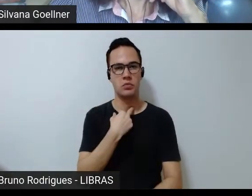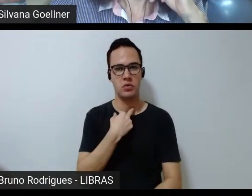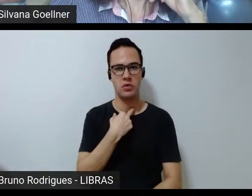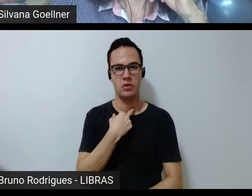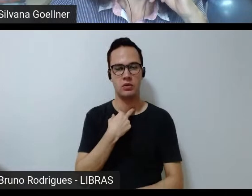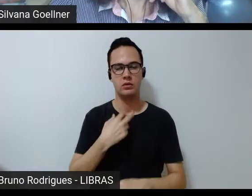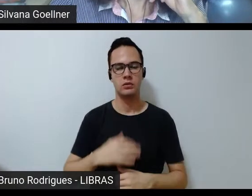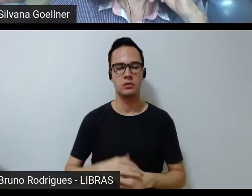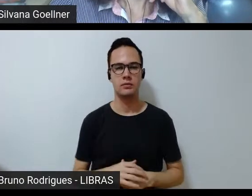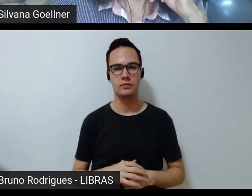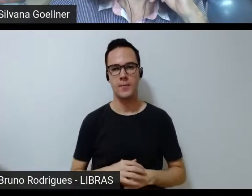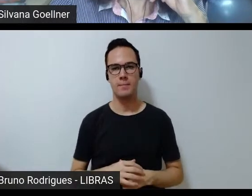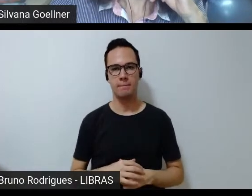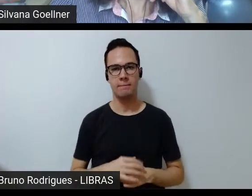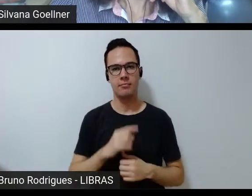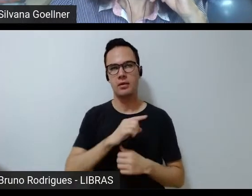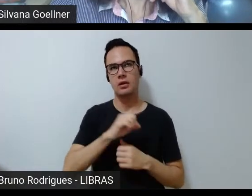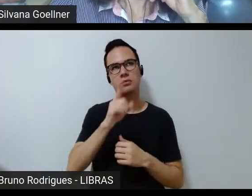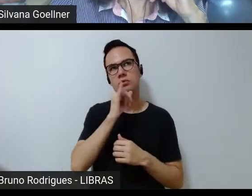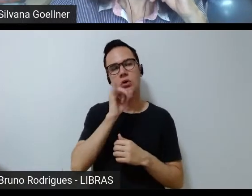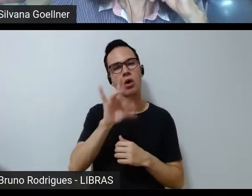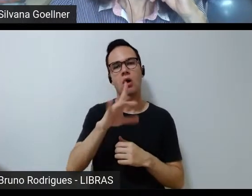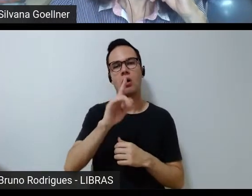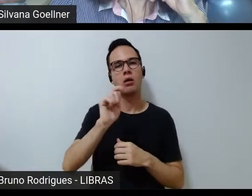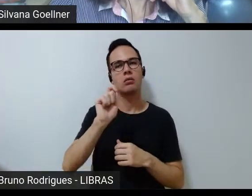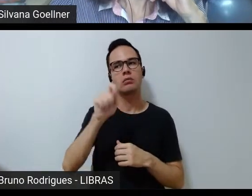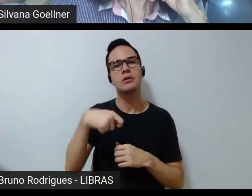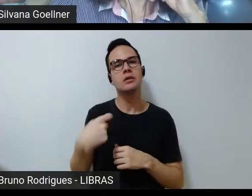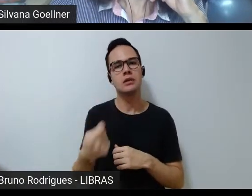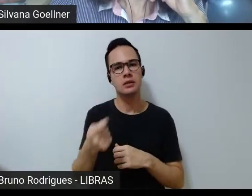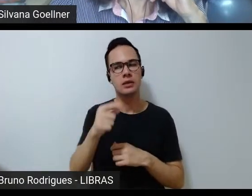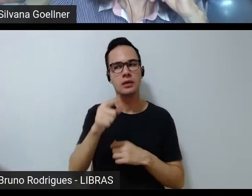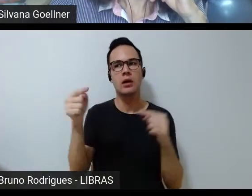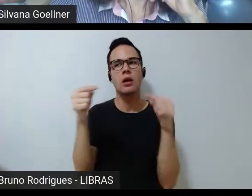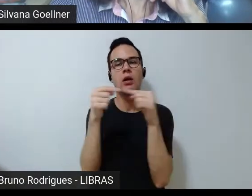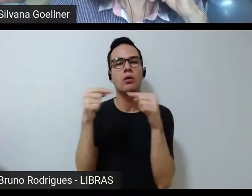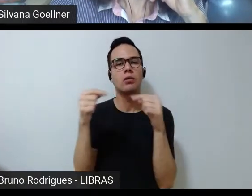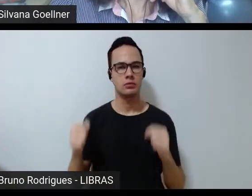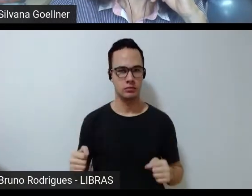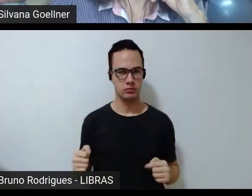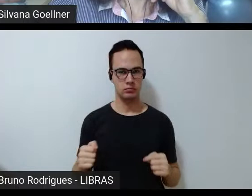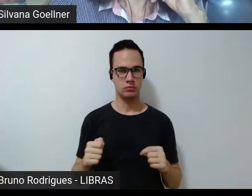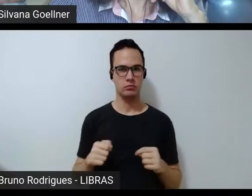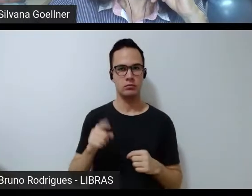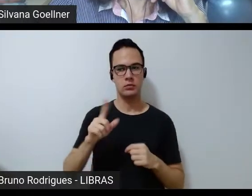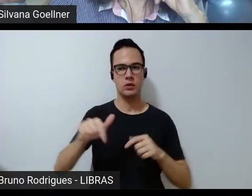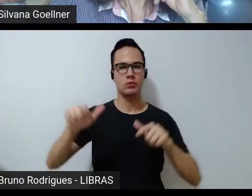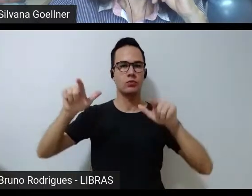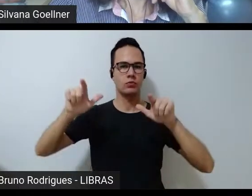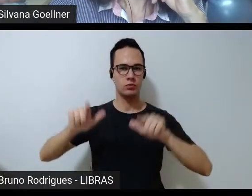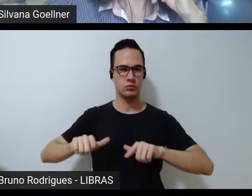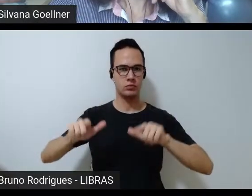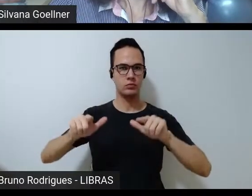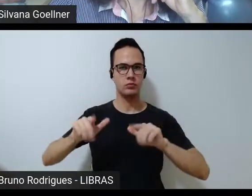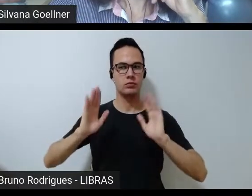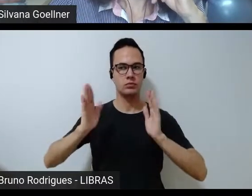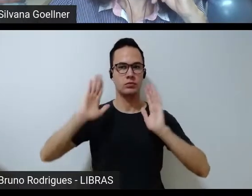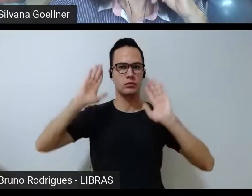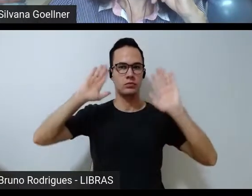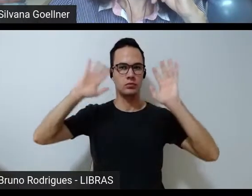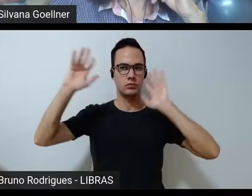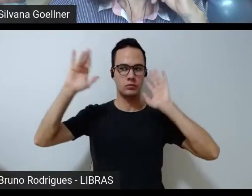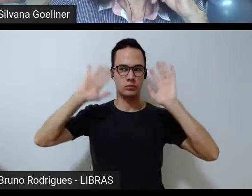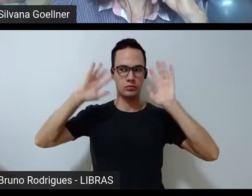metáfora, é uma referência ao lugar que foi pensado,